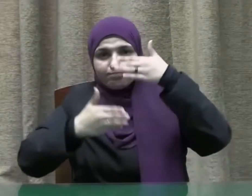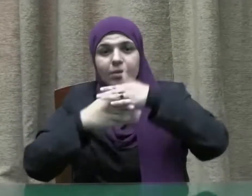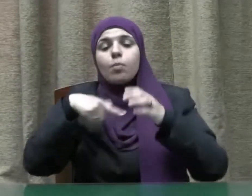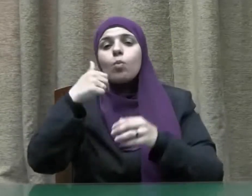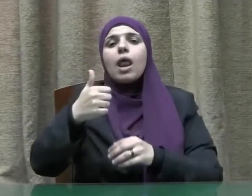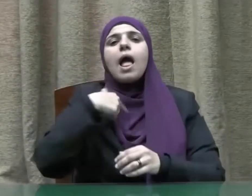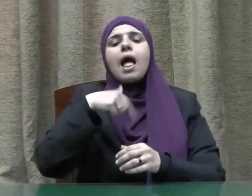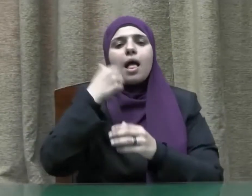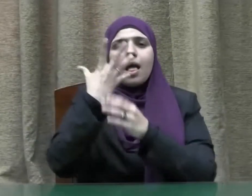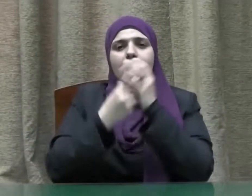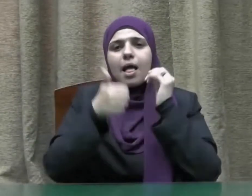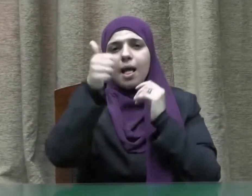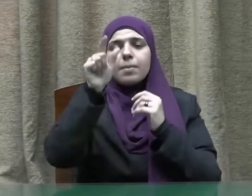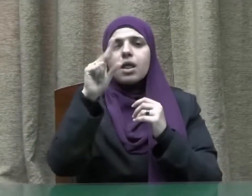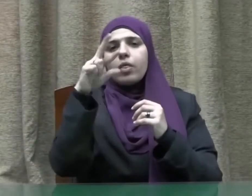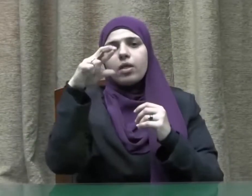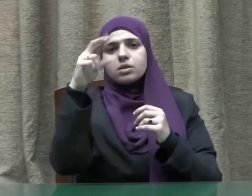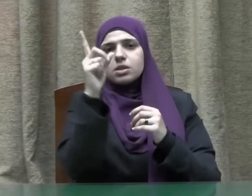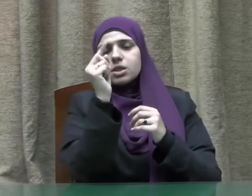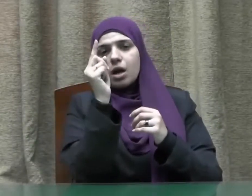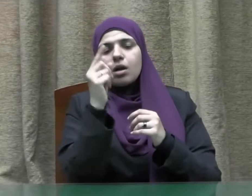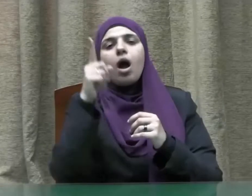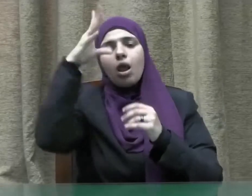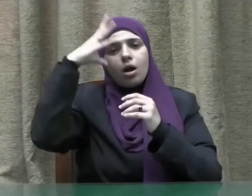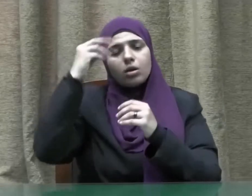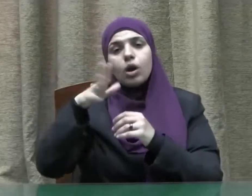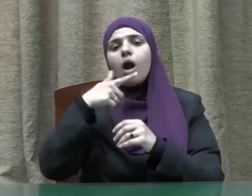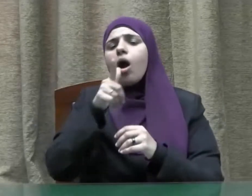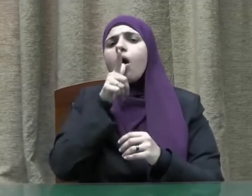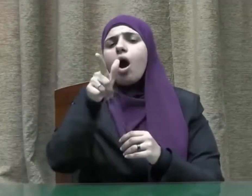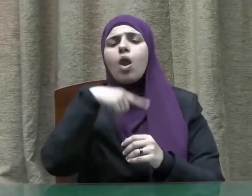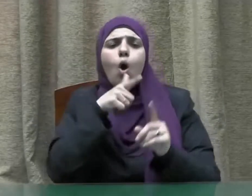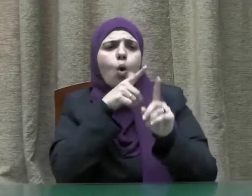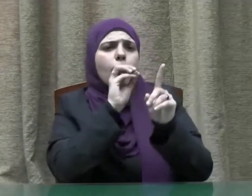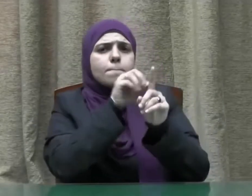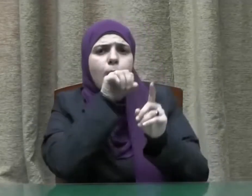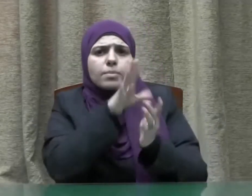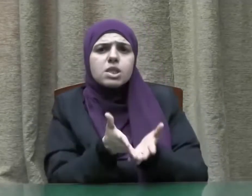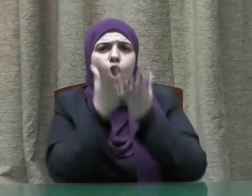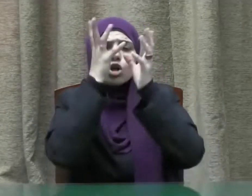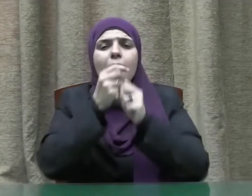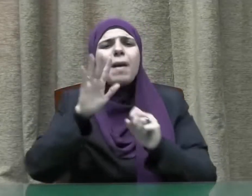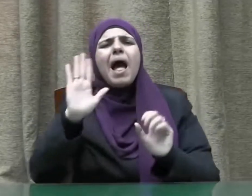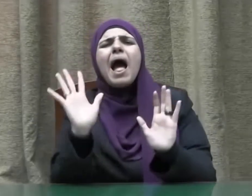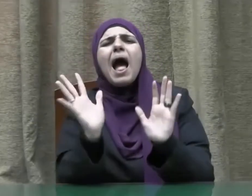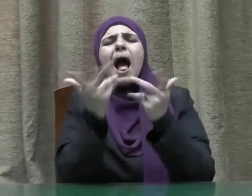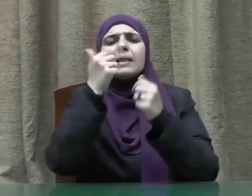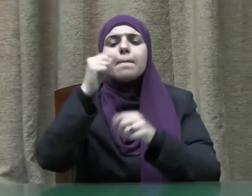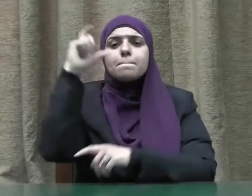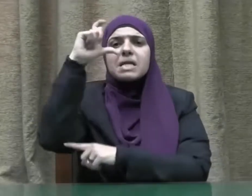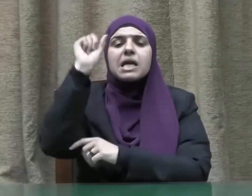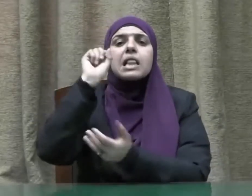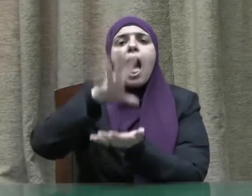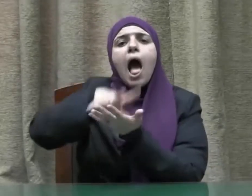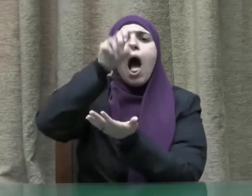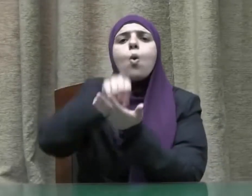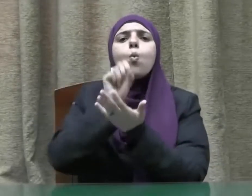فعن أبي ذر رضي الله عنه قال قلت يا رسول الله أي مسجد وضع في الأرض